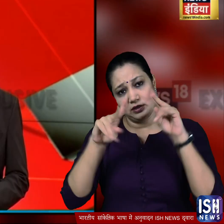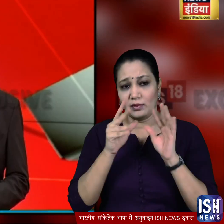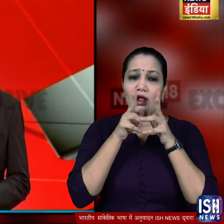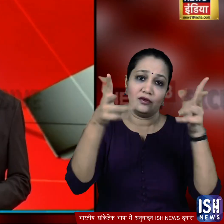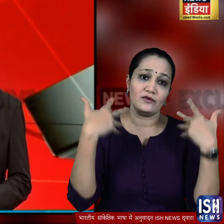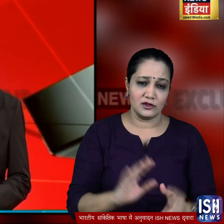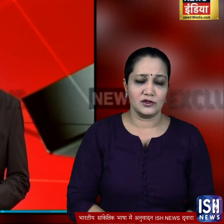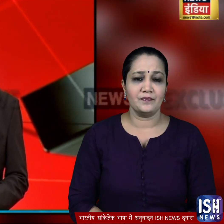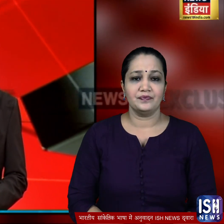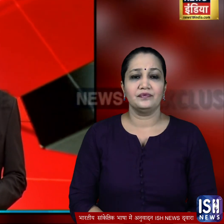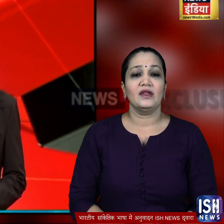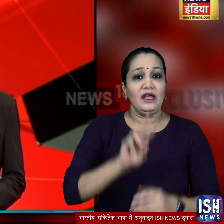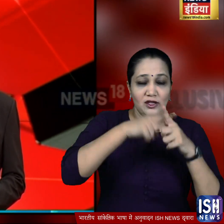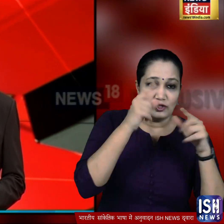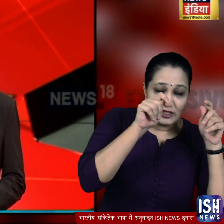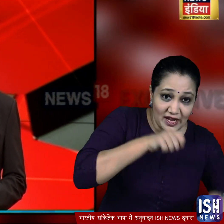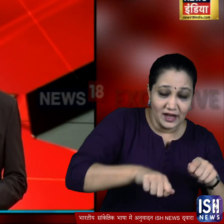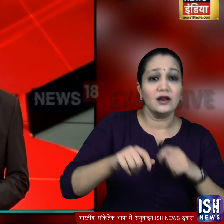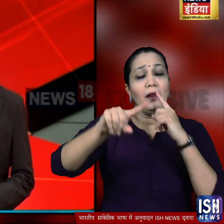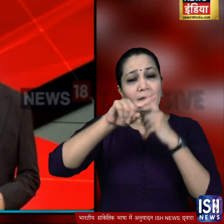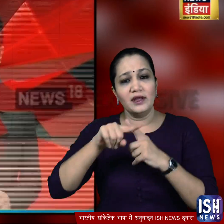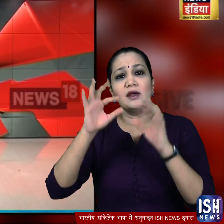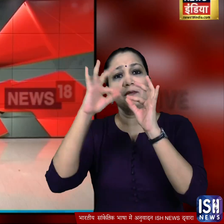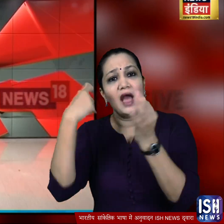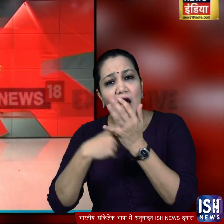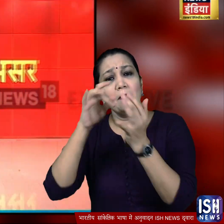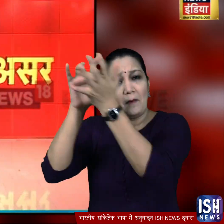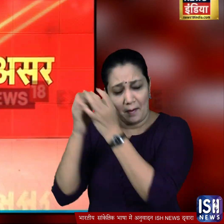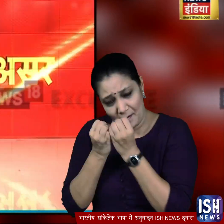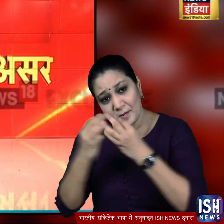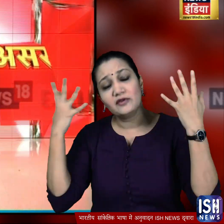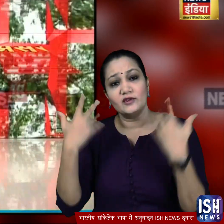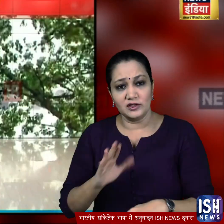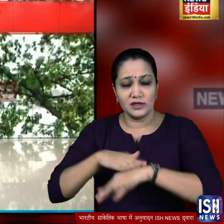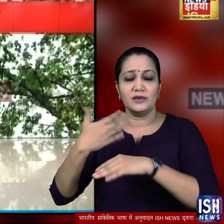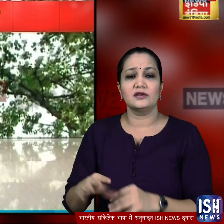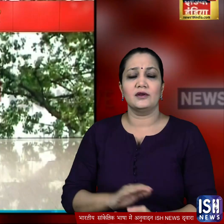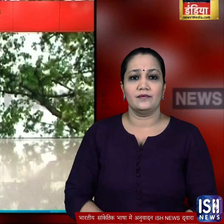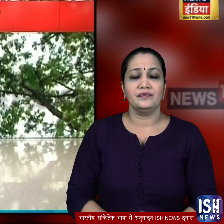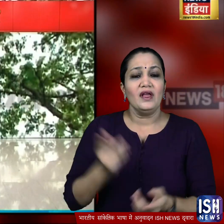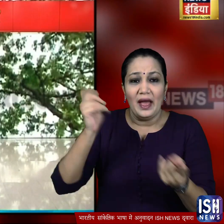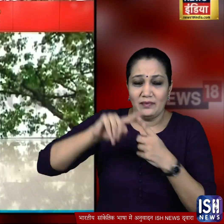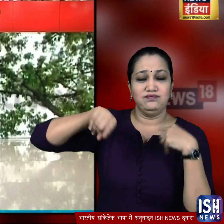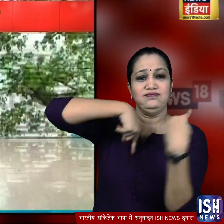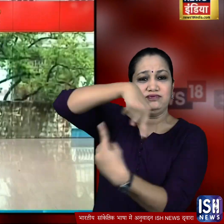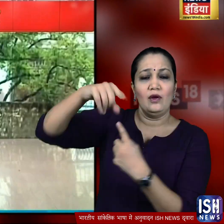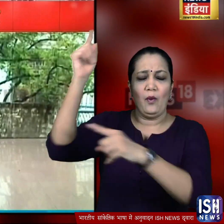जहारकंड के अलावा चक्रवाती तुफान यास का असर बिहार के कई शहरों में भी देखने को मिला बंगाल की खाड़ी से उठा ये तुफान एक दिन पहले